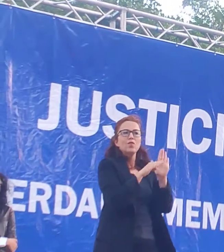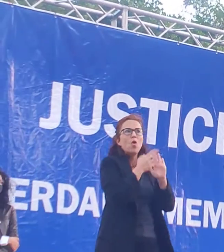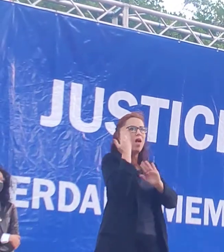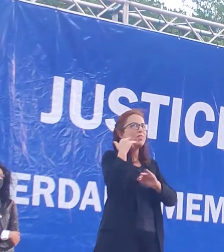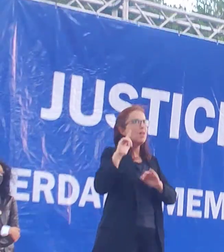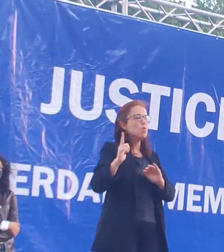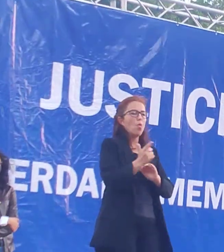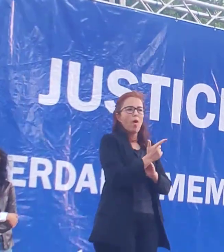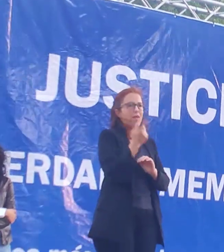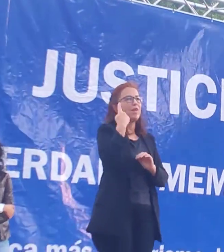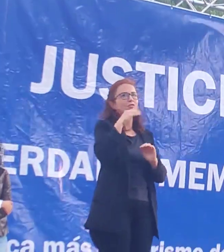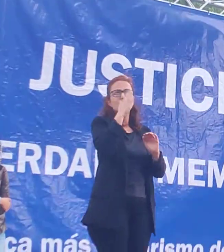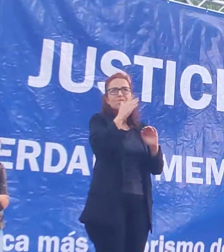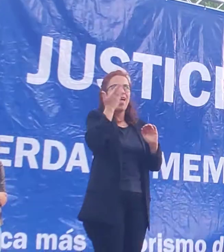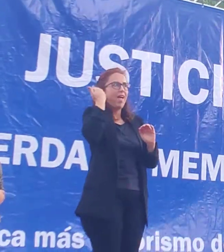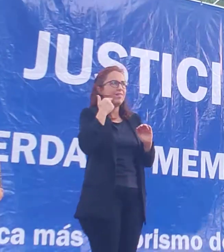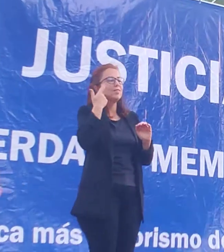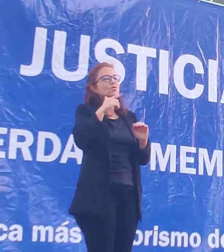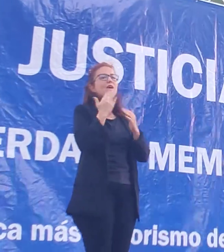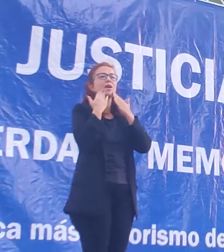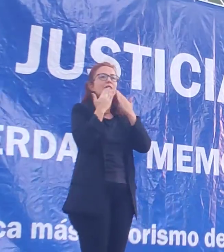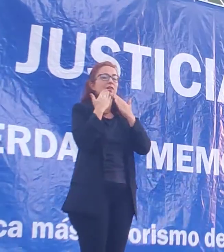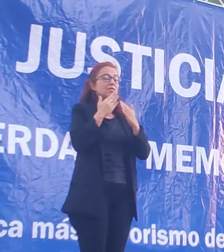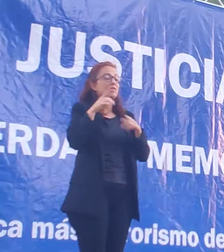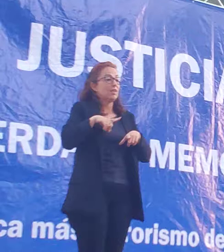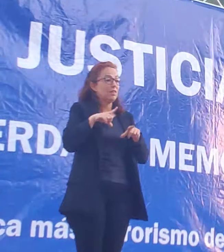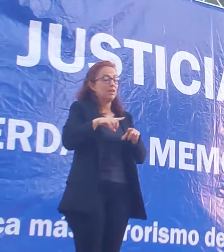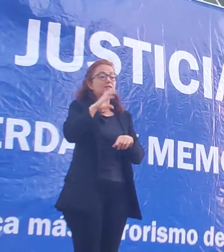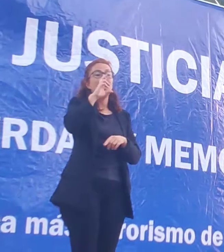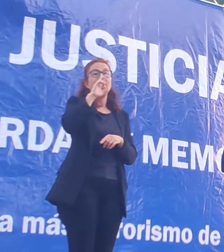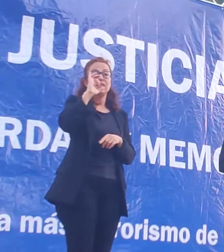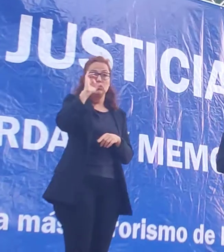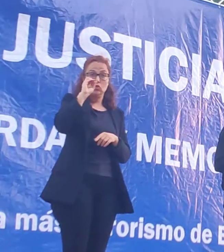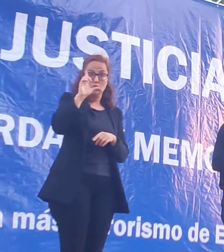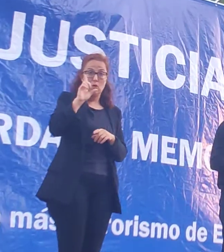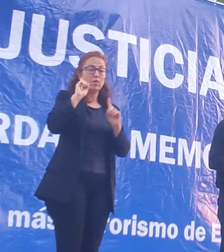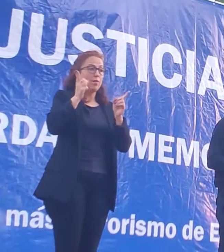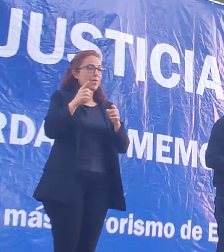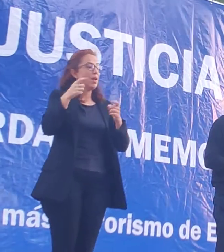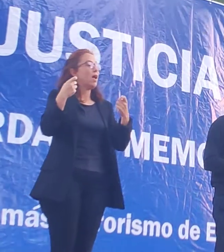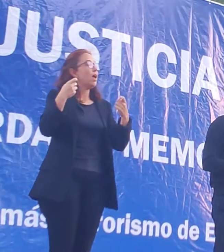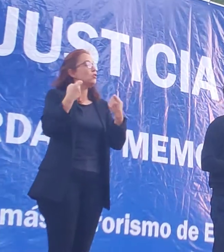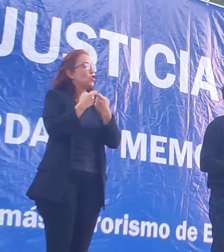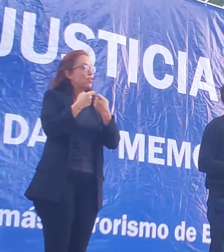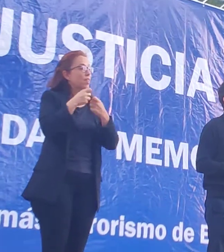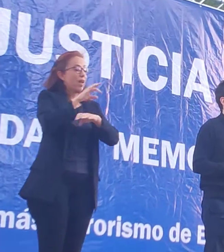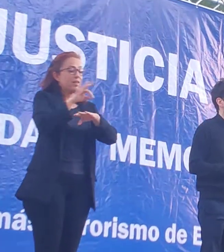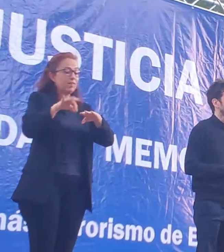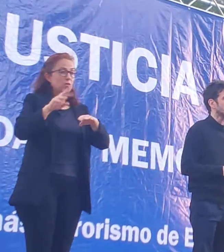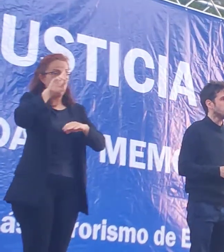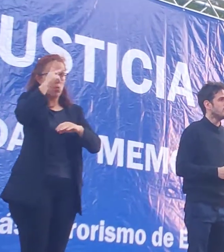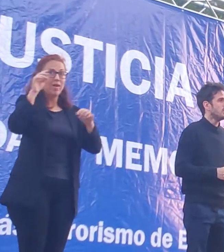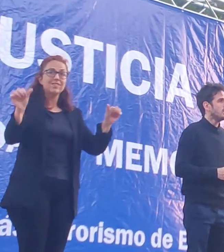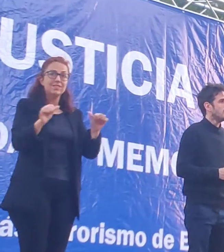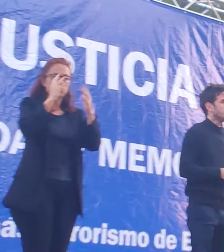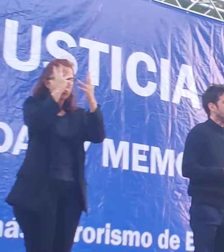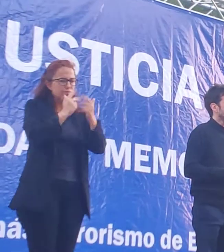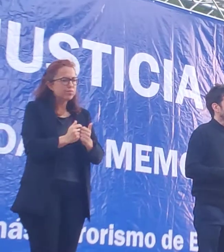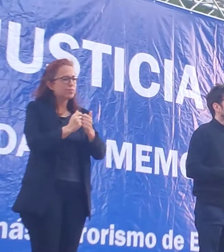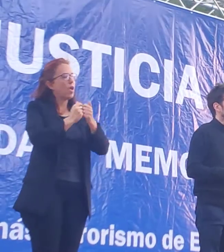que, bueno, agradecer a la Intendencia, Crisol, a la Sociedad de Arquitectos del Uruguay, que organizaron el concurso.